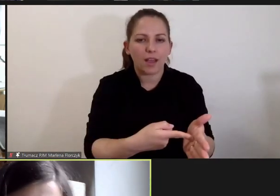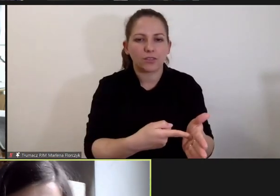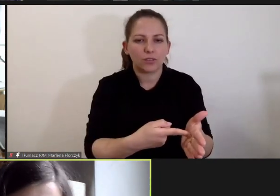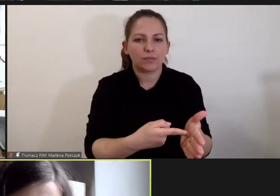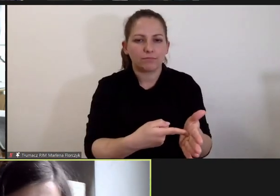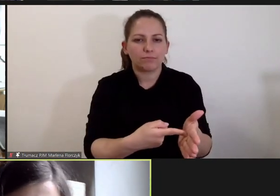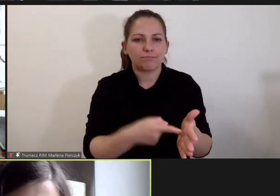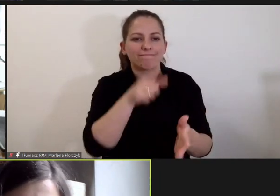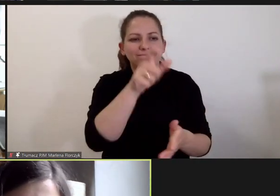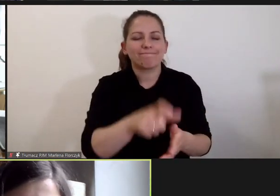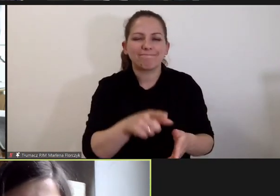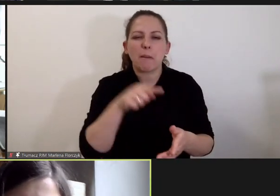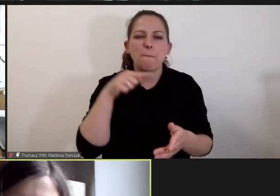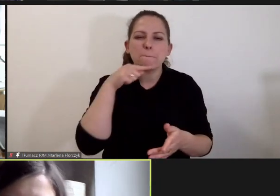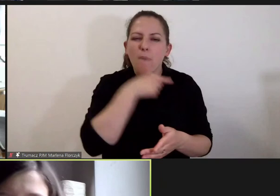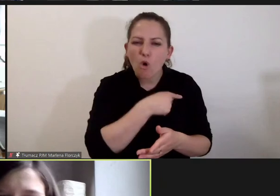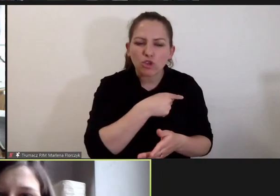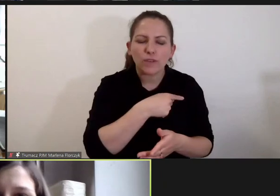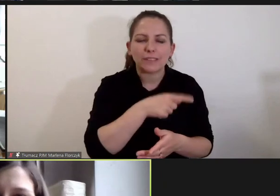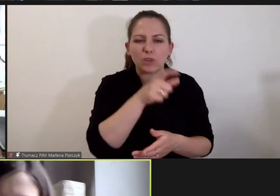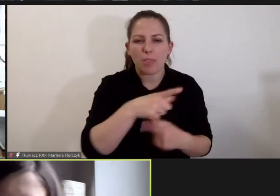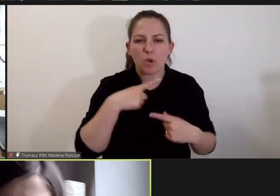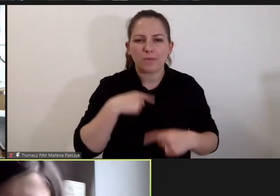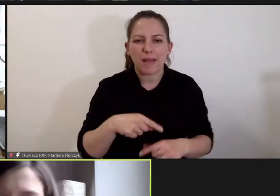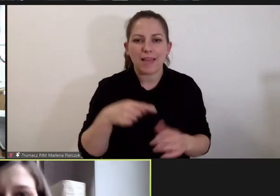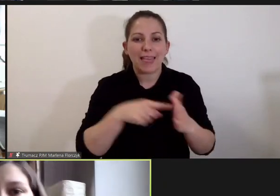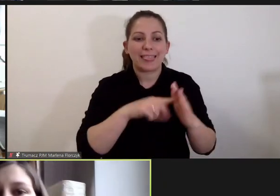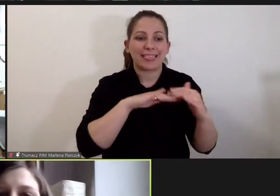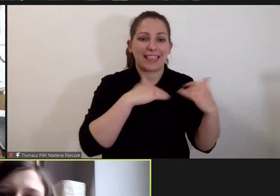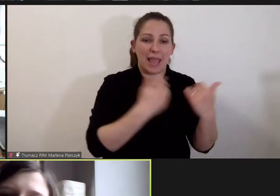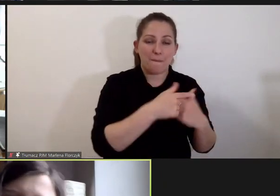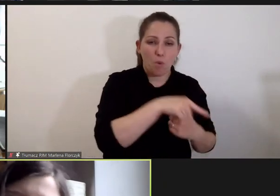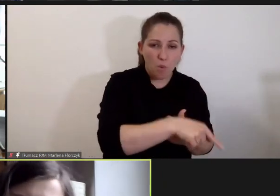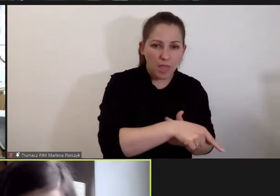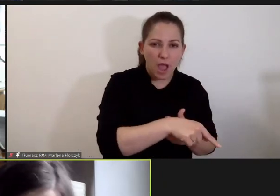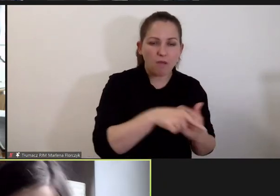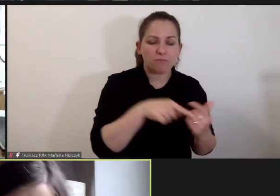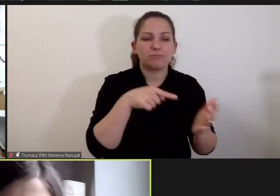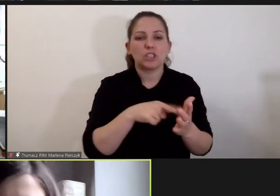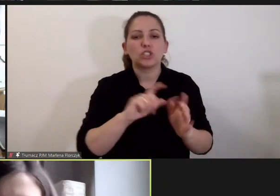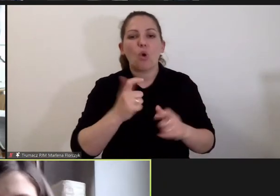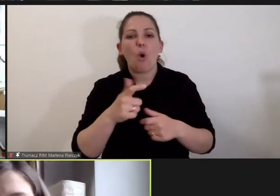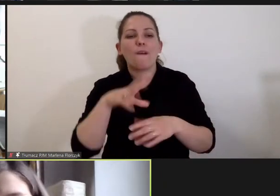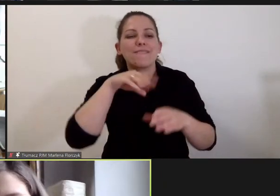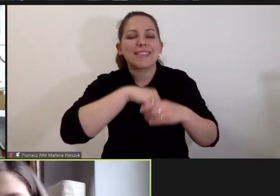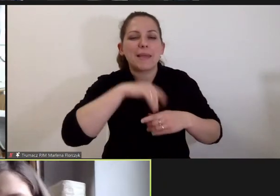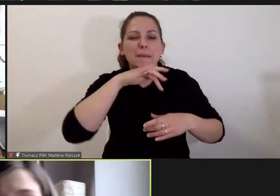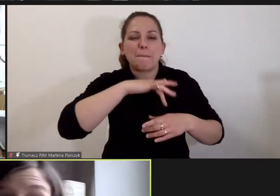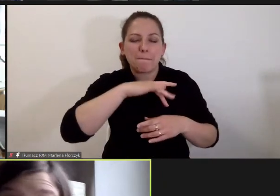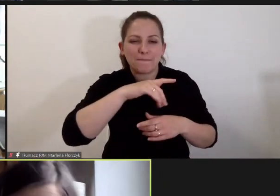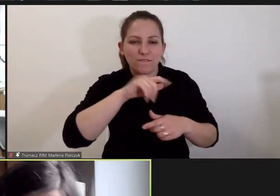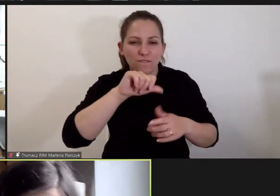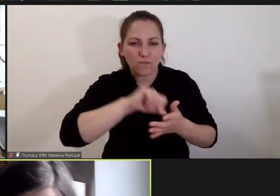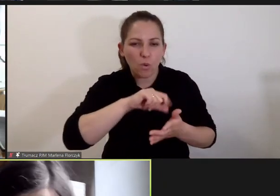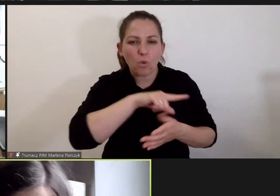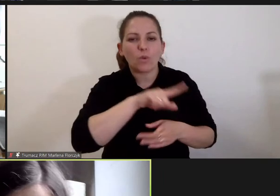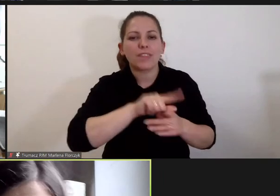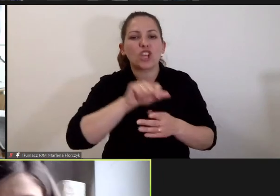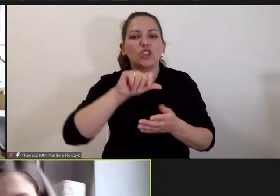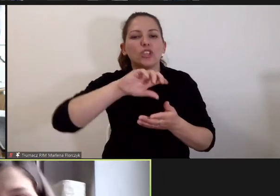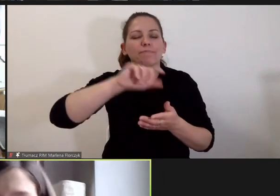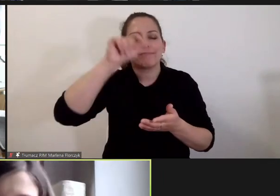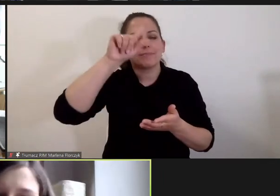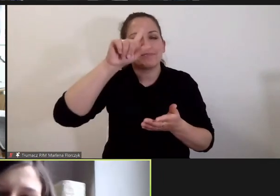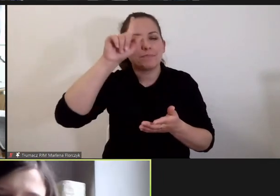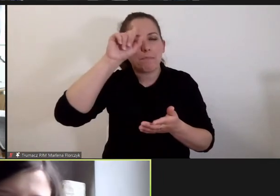pokrzywdzonych, dotarcie Trybunału, tego co się dzieje w Trybunale, do tych społeczności lokalnych,